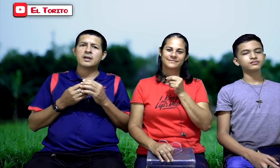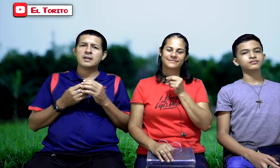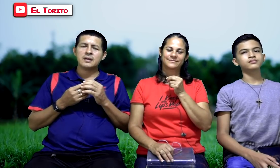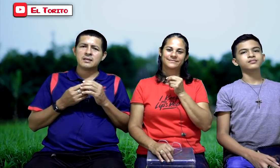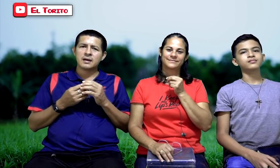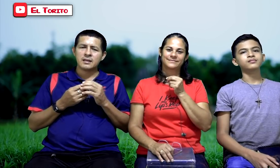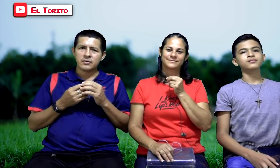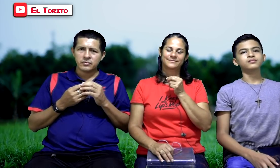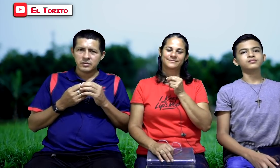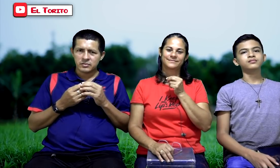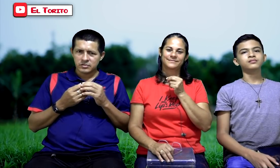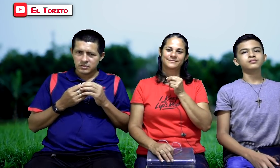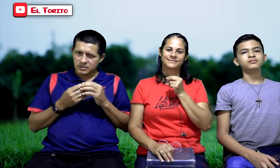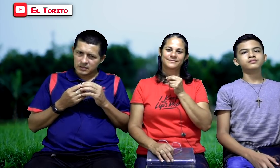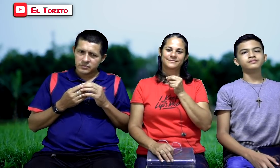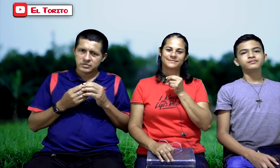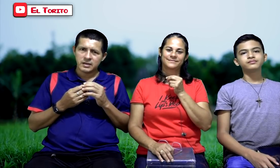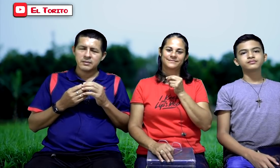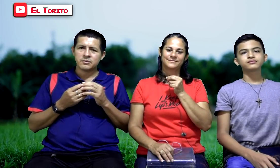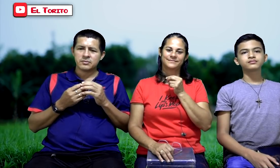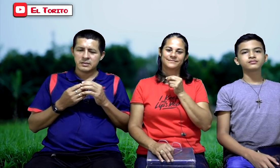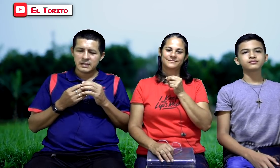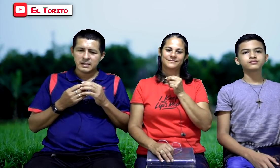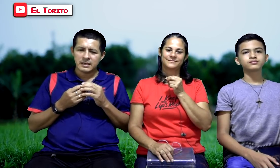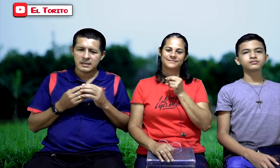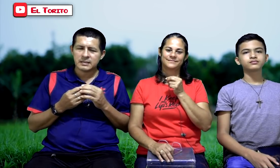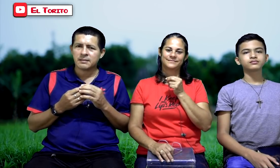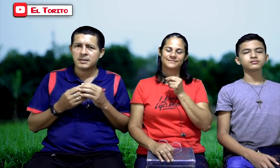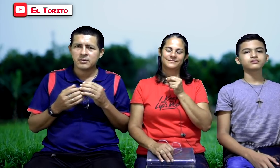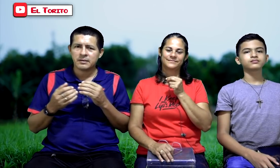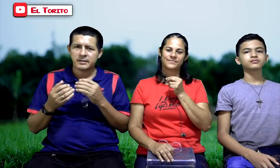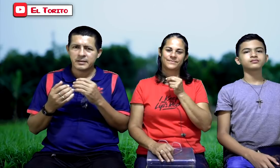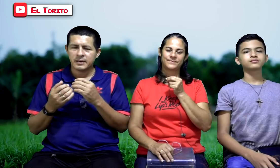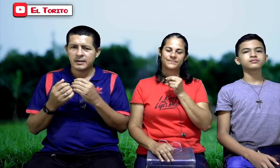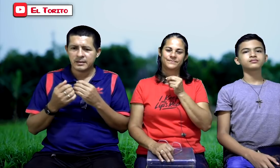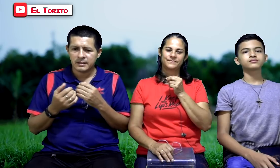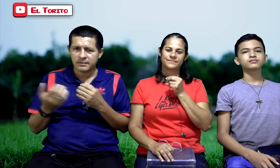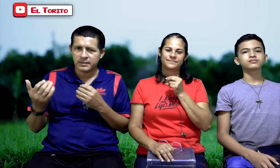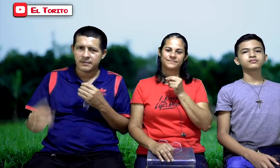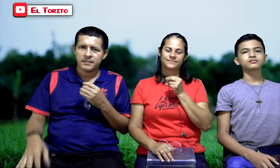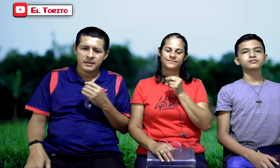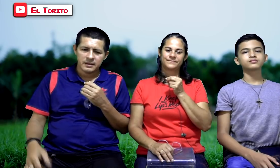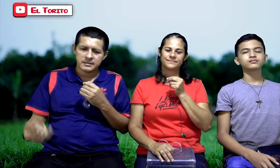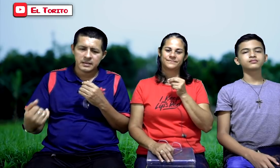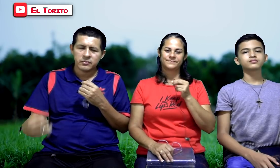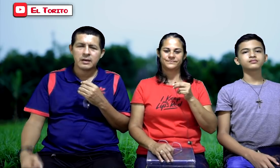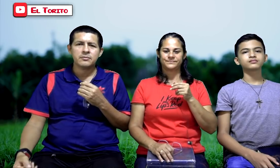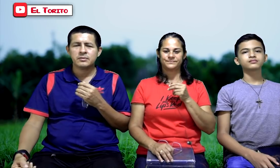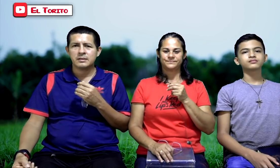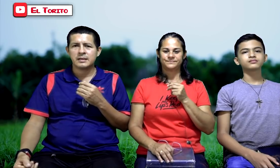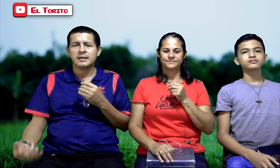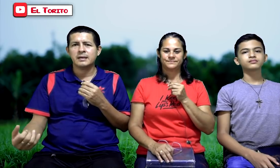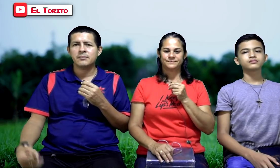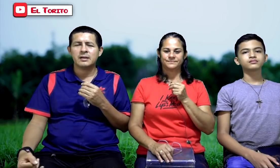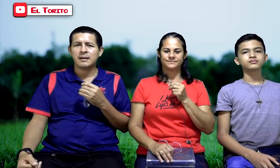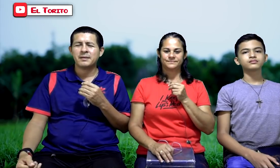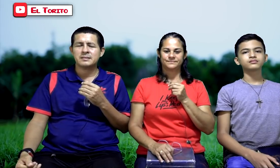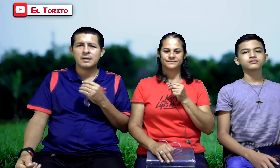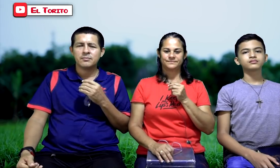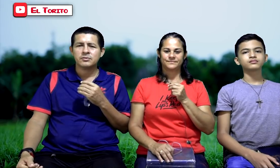quiere de cada uno de nosotros que le busquemos, ya que es el camino, la verdad y la vida. Les saludamos, les queremos, les apreciamos.